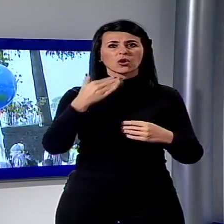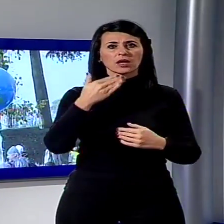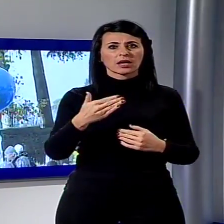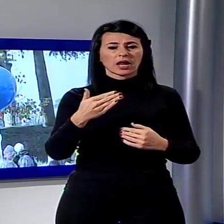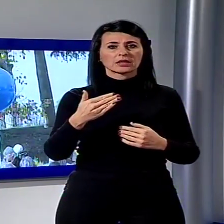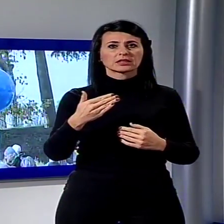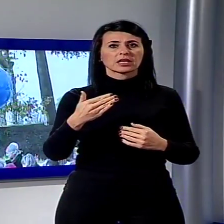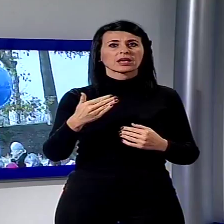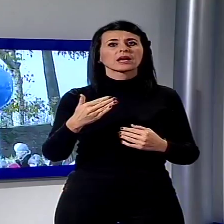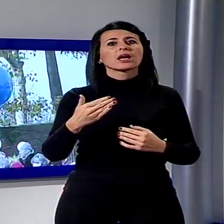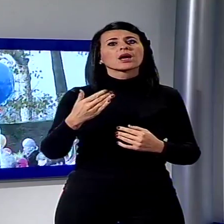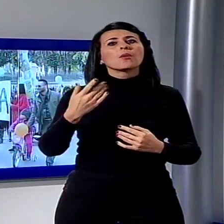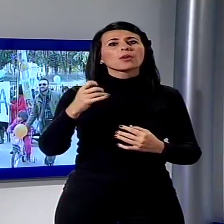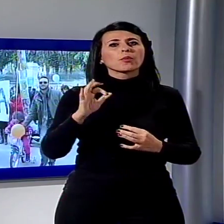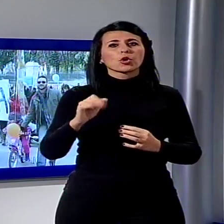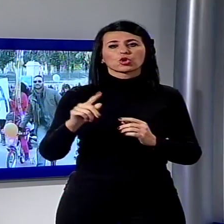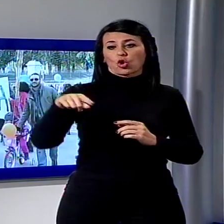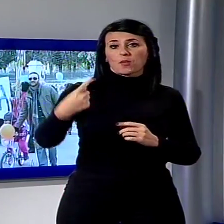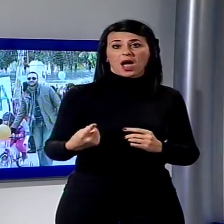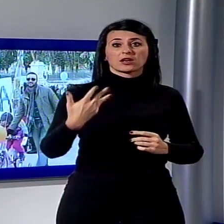Parigi, dedicato ai cambiamenti climatici.